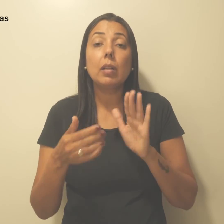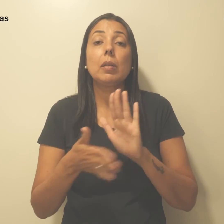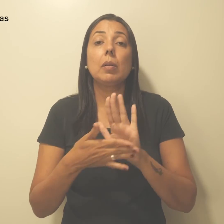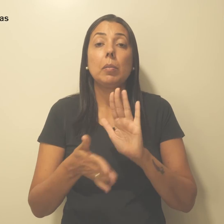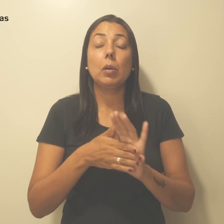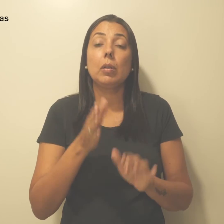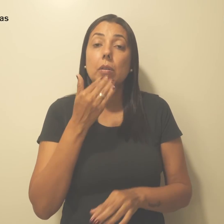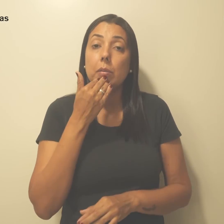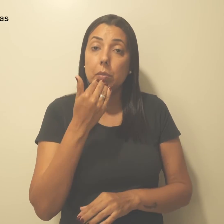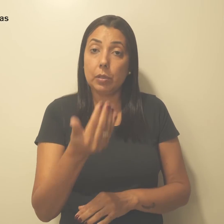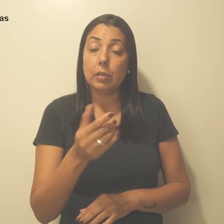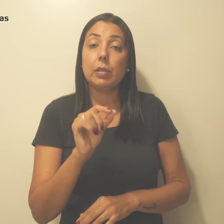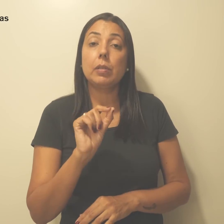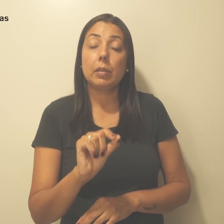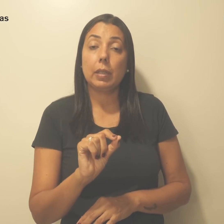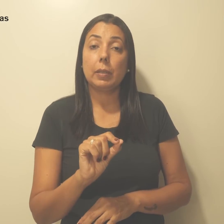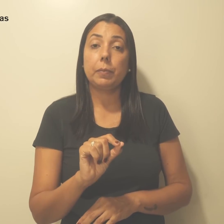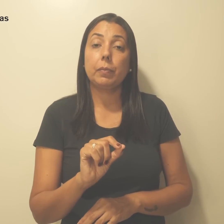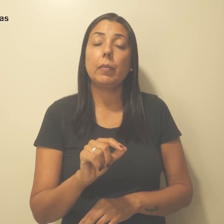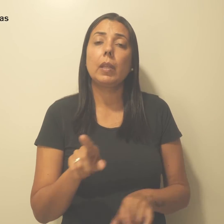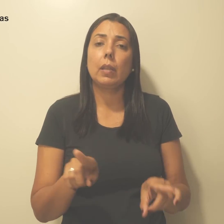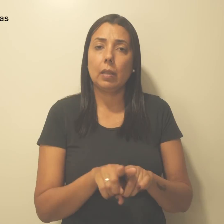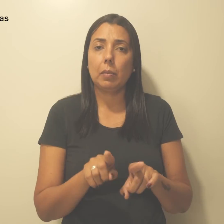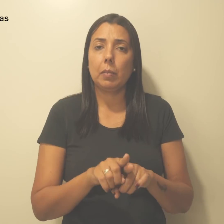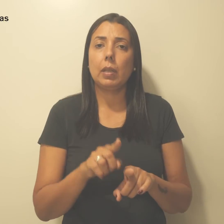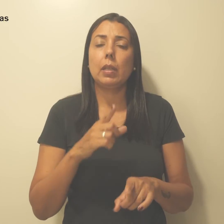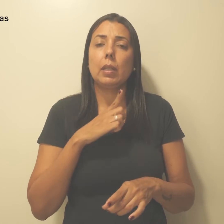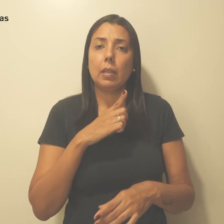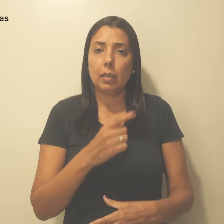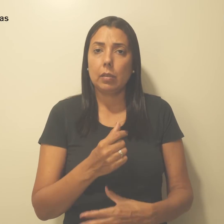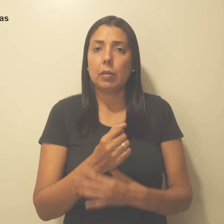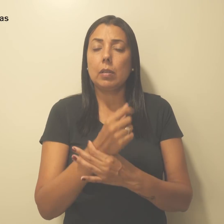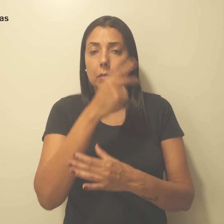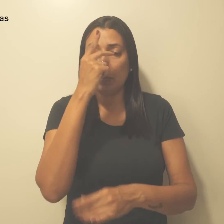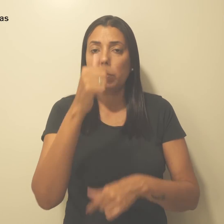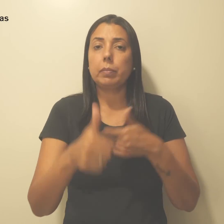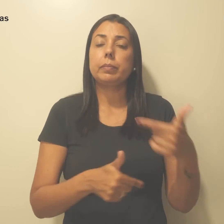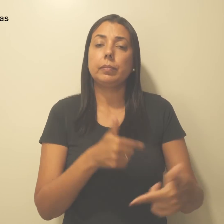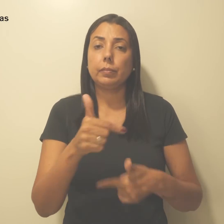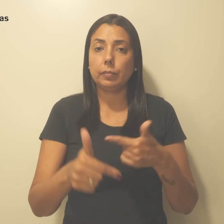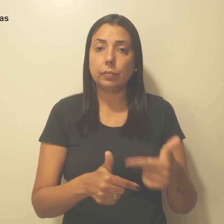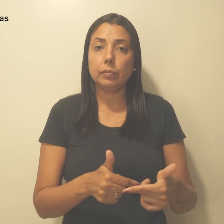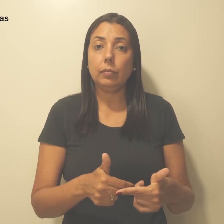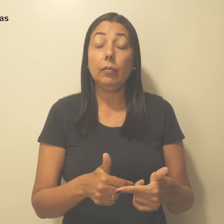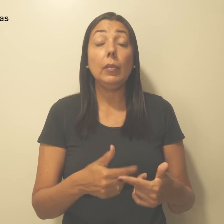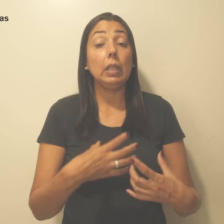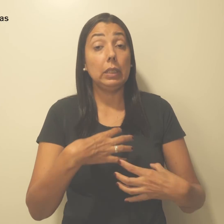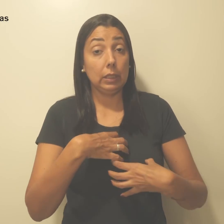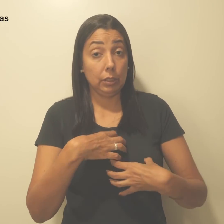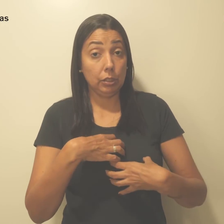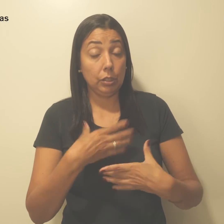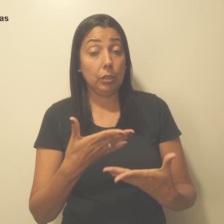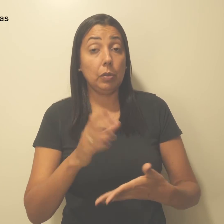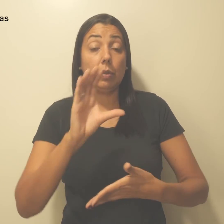reivindicações abrange também a segurança dos trabalhadores. Nesse sentido, a categoria